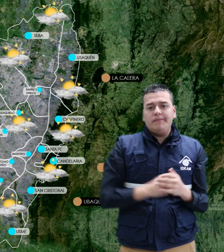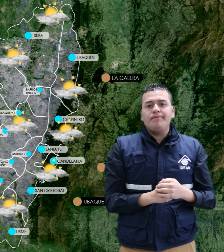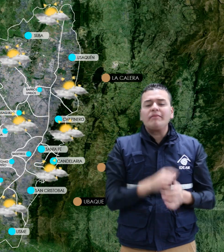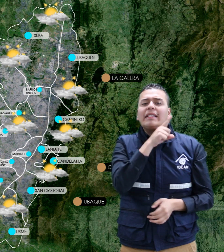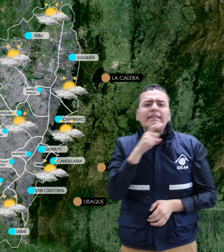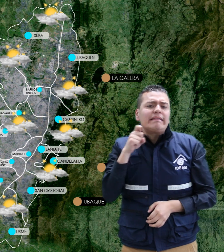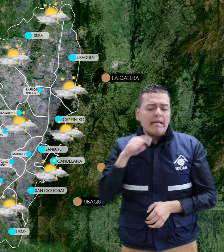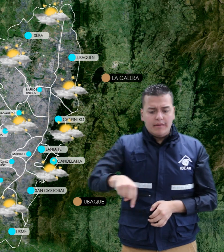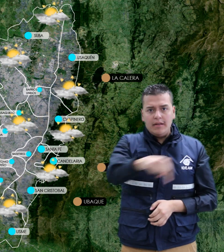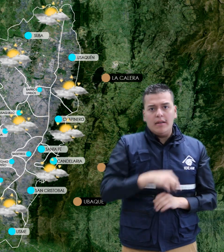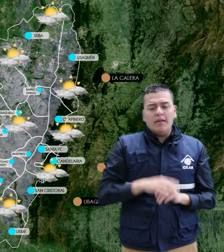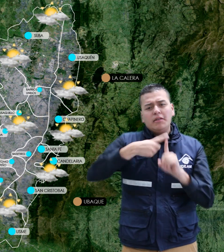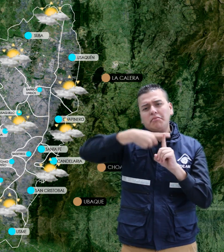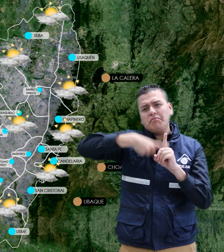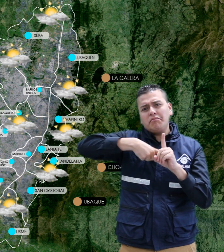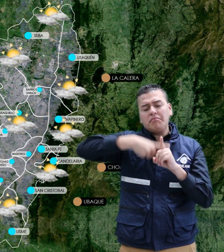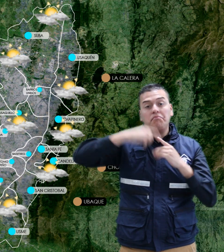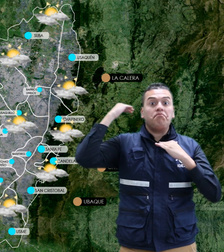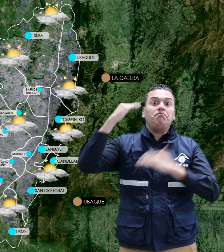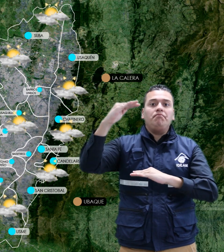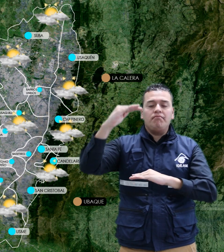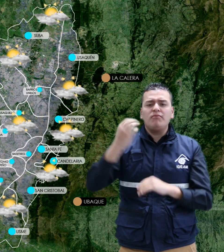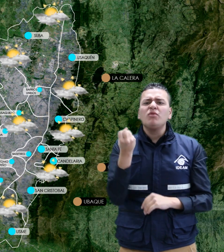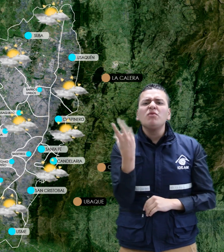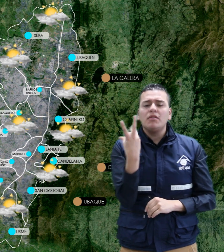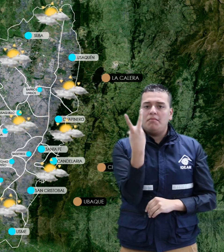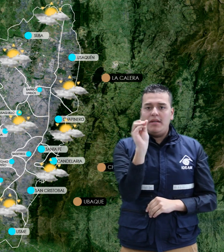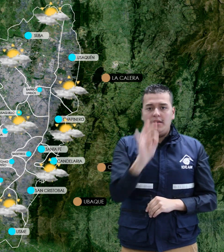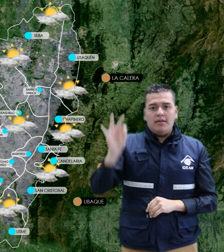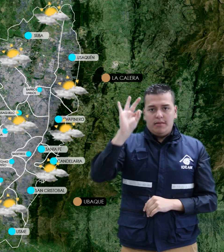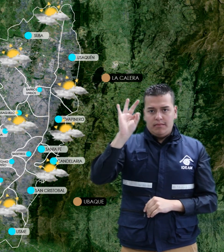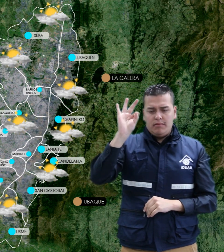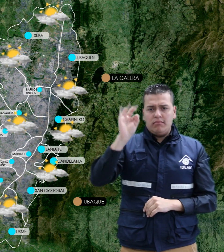seco, una temperatura máxima cercana a los 20 grados centígrados hacia el mediodía.